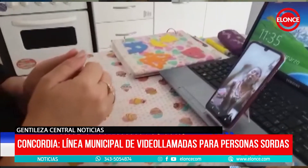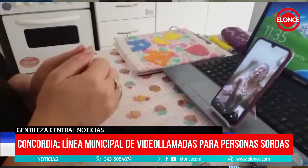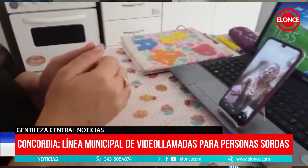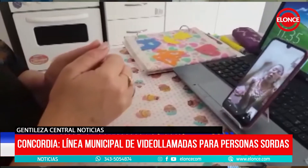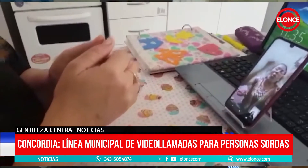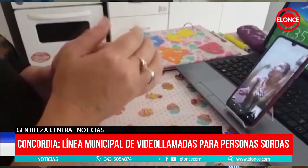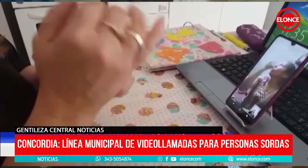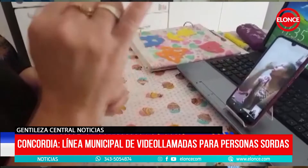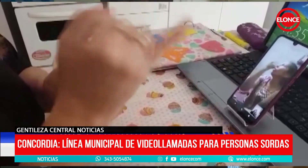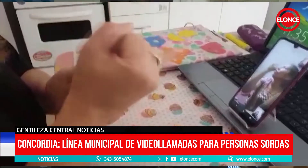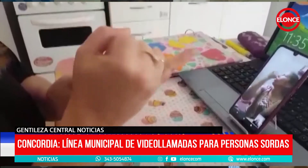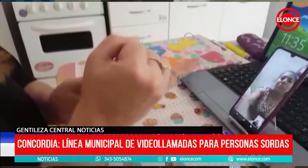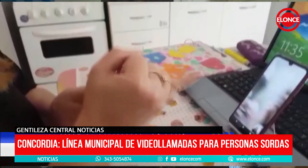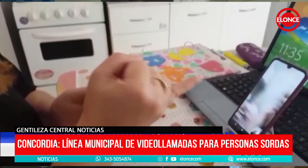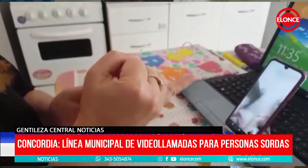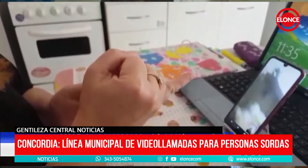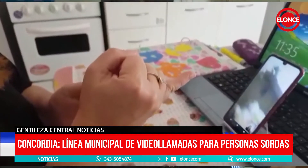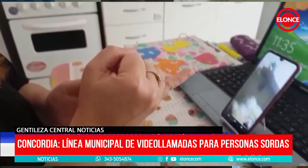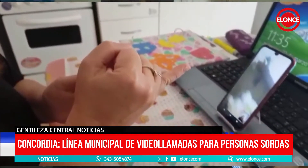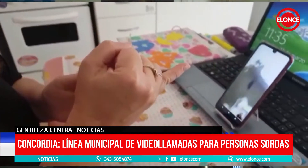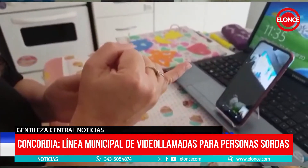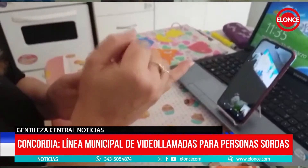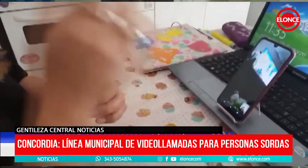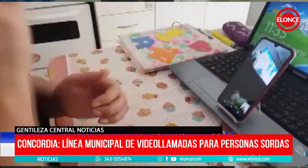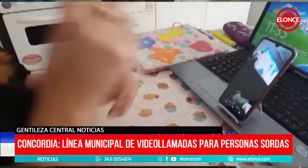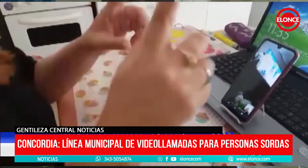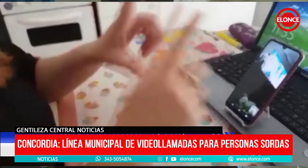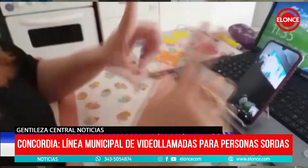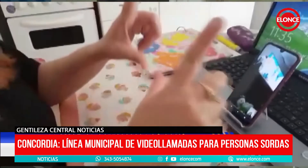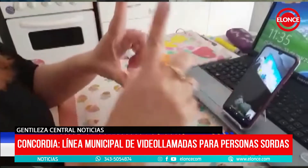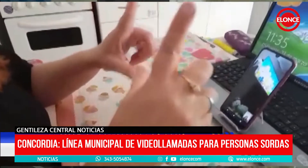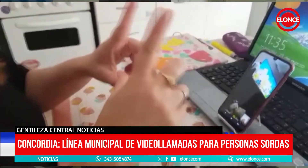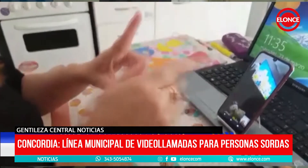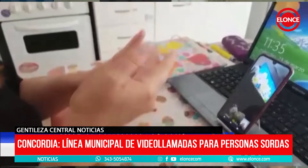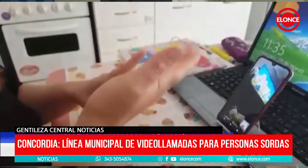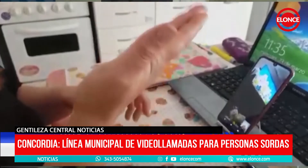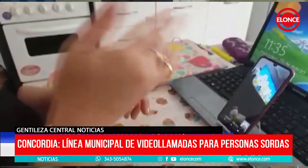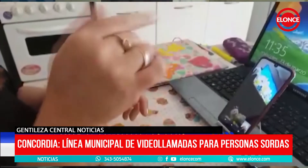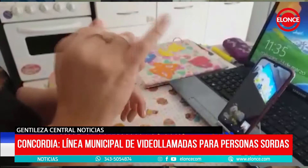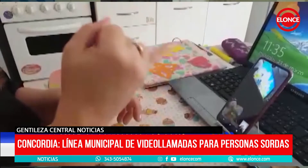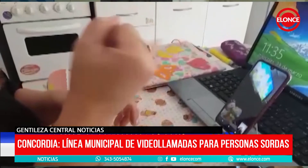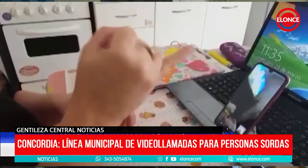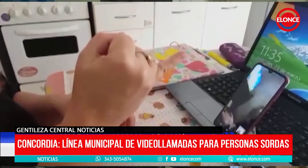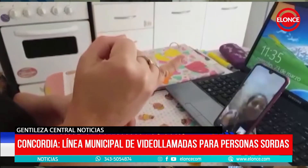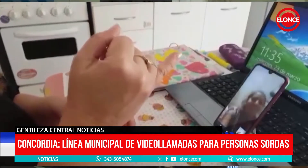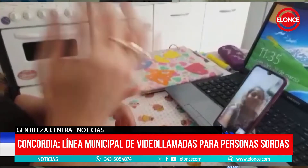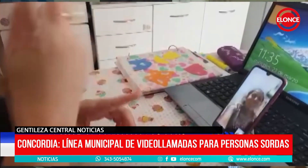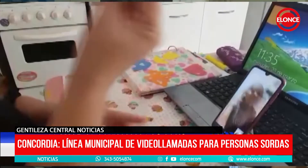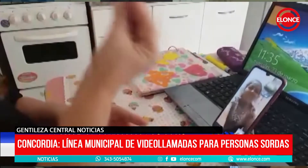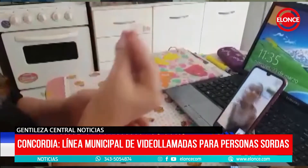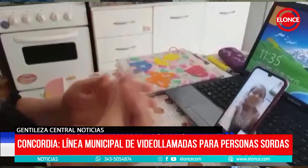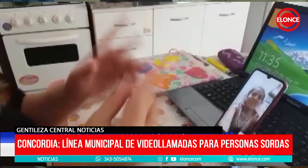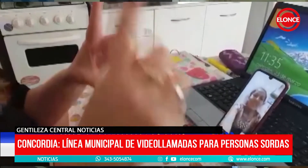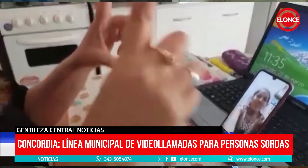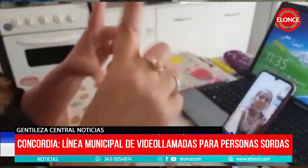durante todos los días del año, como lo dijo el Intendente. ¿Es un servicio de videollamadas a través de un celular? Así es, un servicio de videollamadas porque